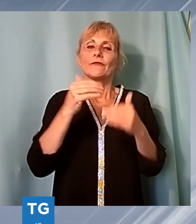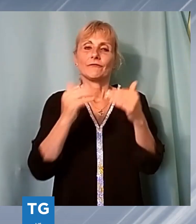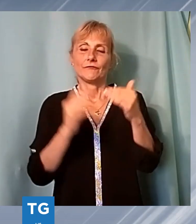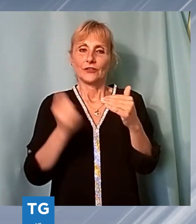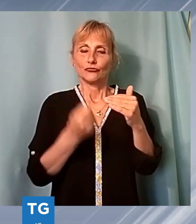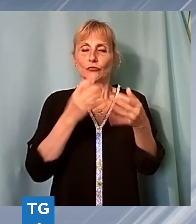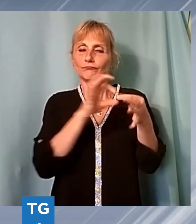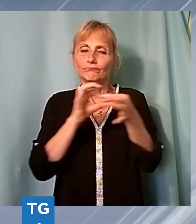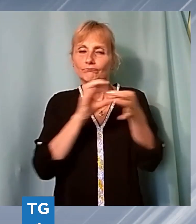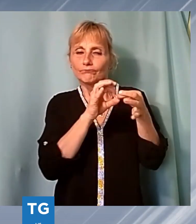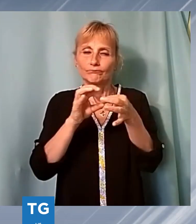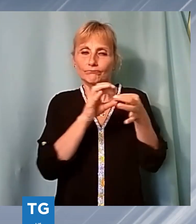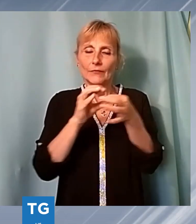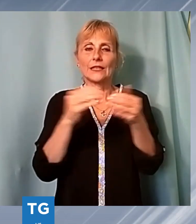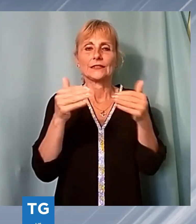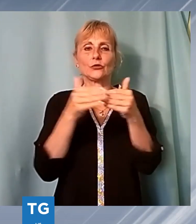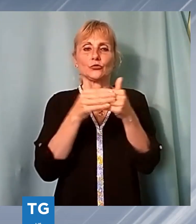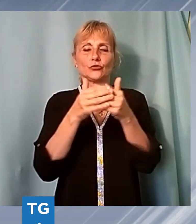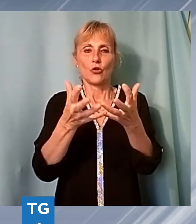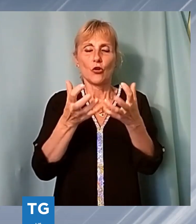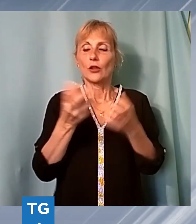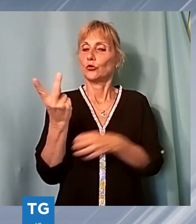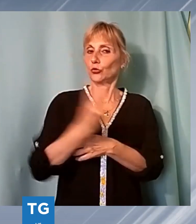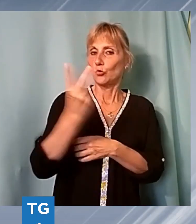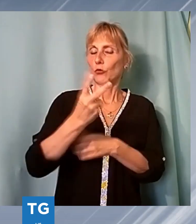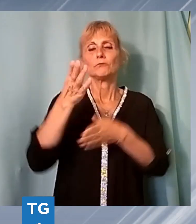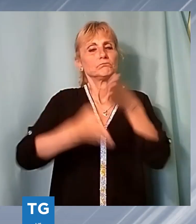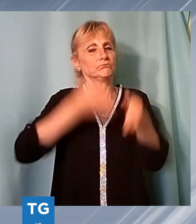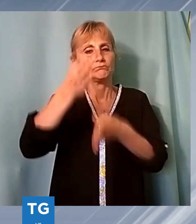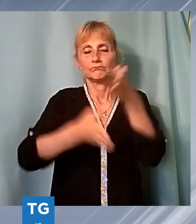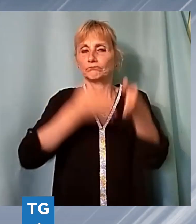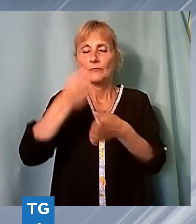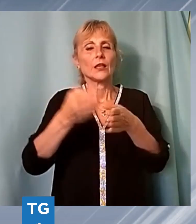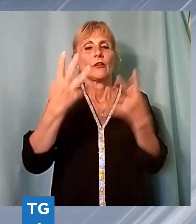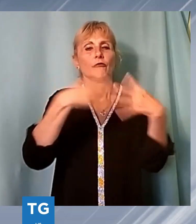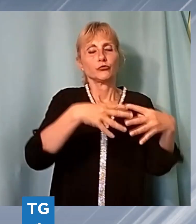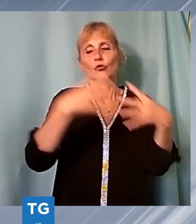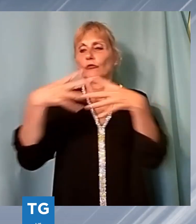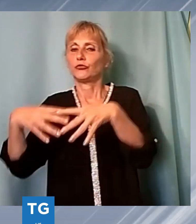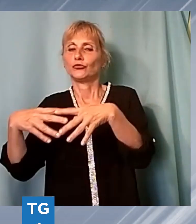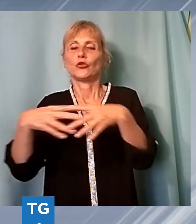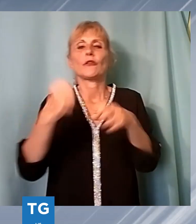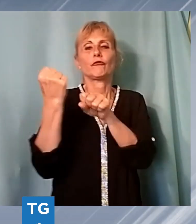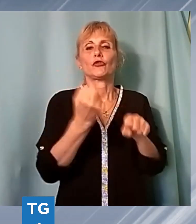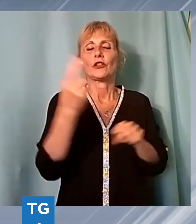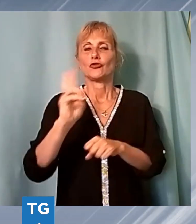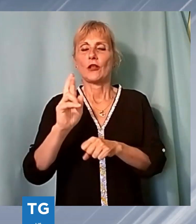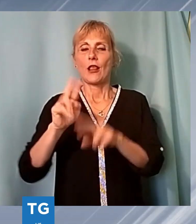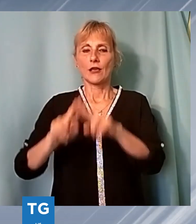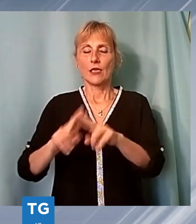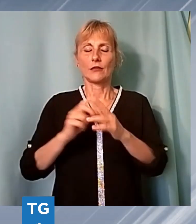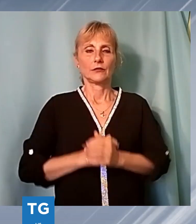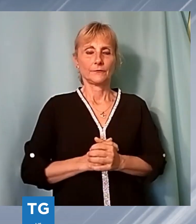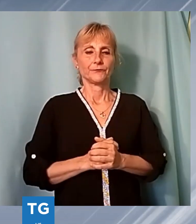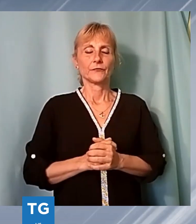coinvolte, entrambi proseguiranno nelle rispettive funzioni alla Fondazione Raghianti. La cronaca adesso ci